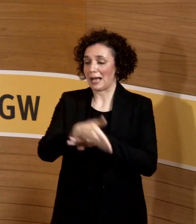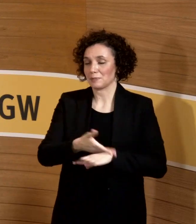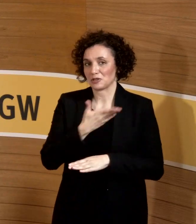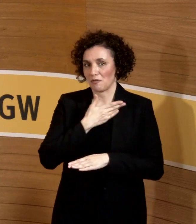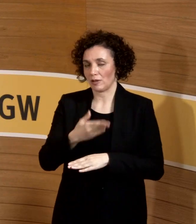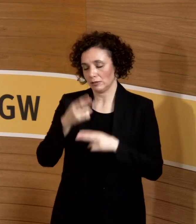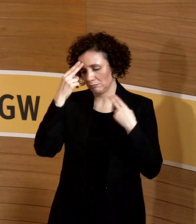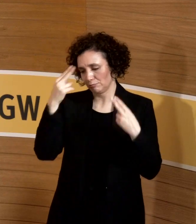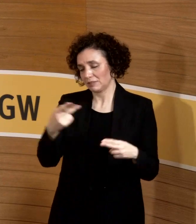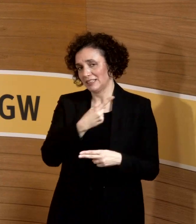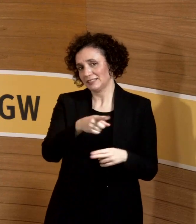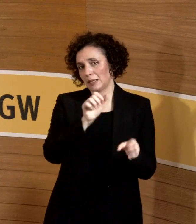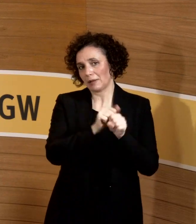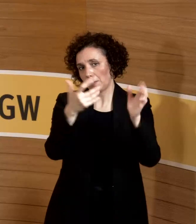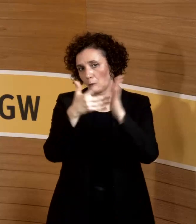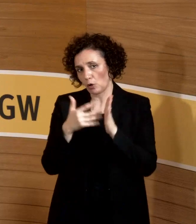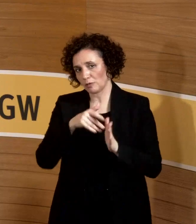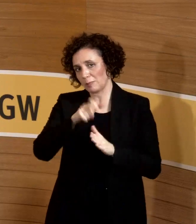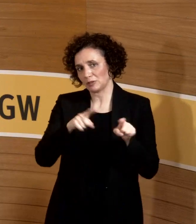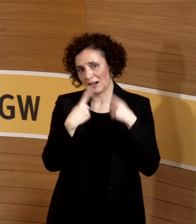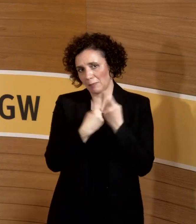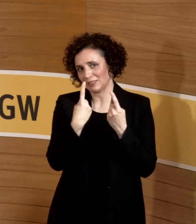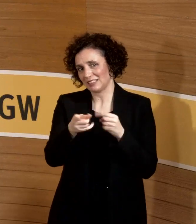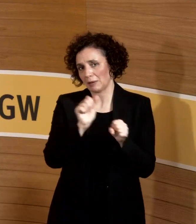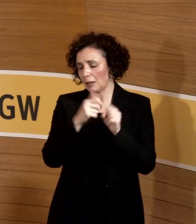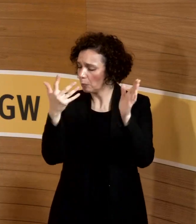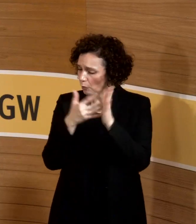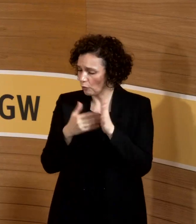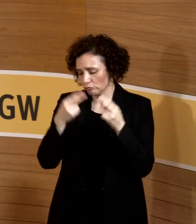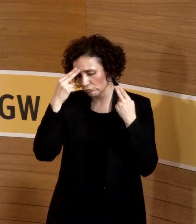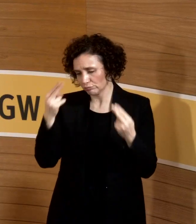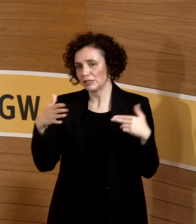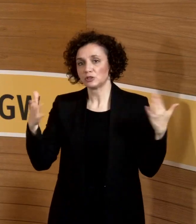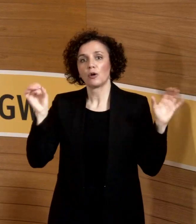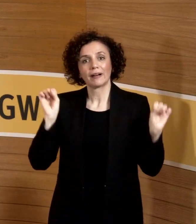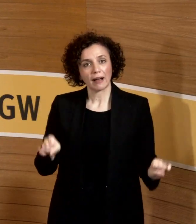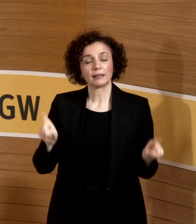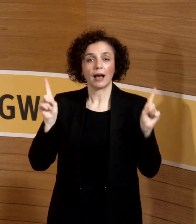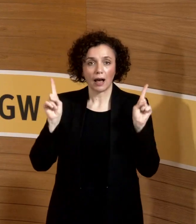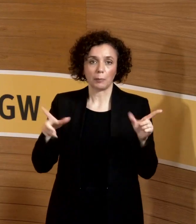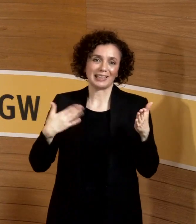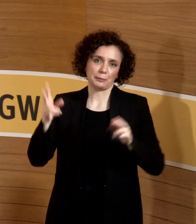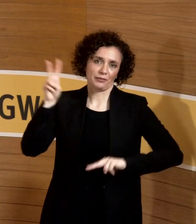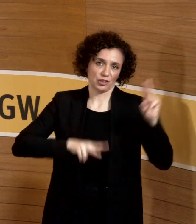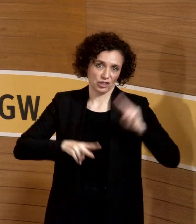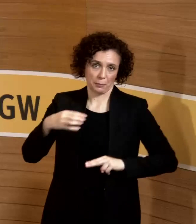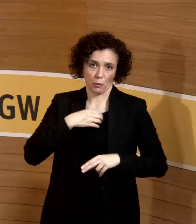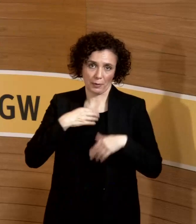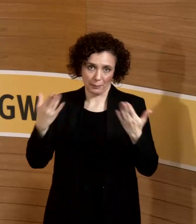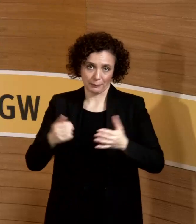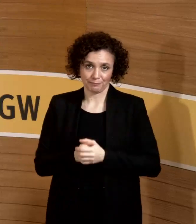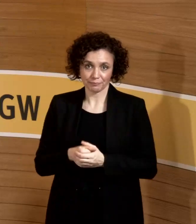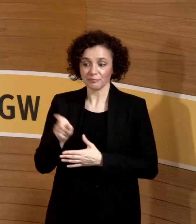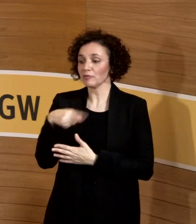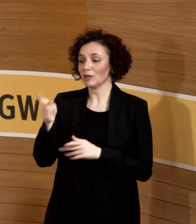sollen halt so viel prüfen und die Personalabteilung soll das selber gerne auch machen, wenn sie das möchte. Aber wenn sozusagen rauskommt, wir